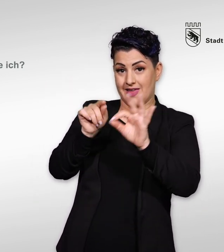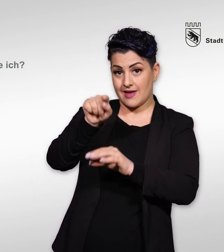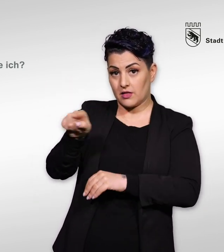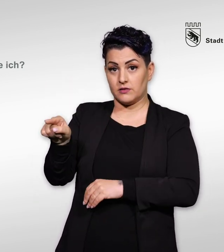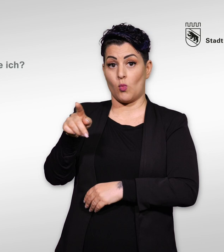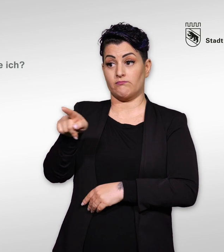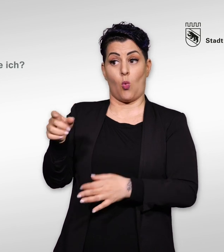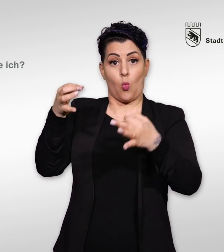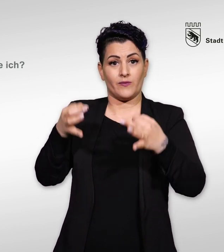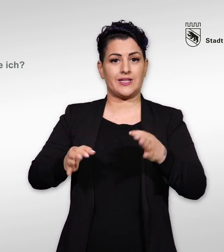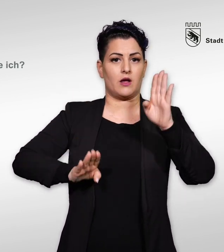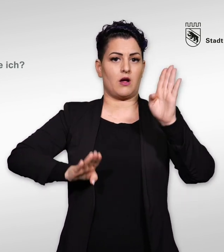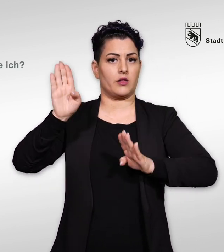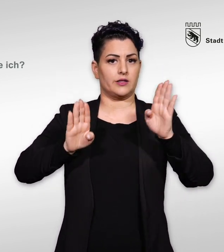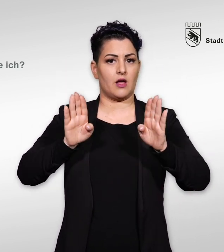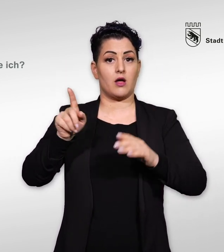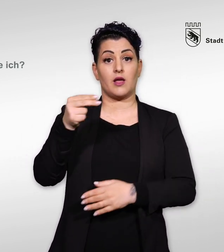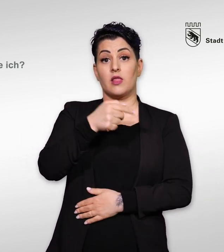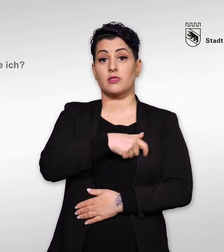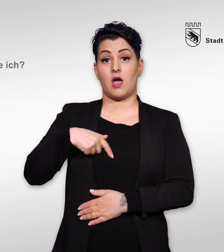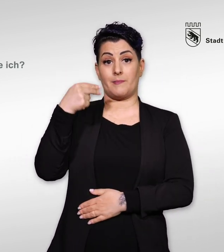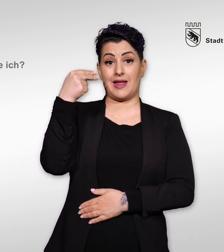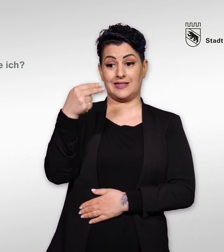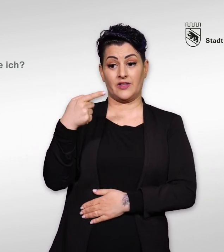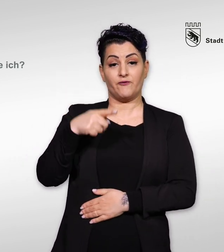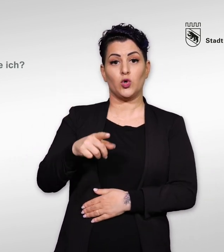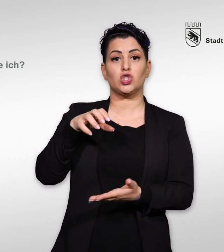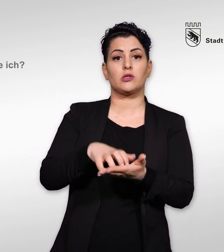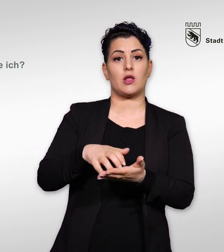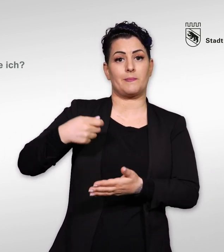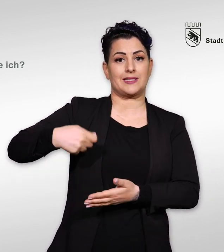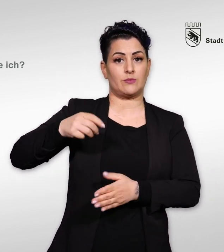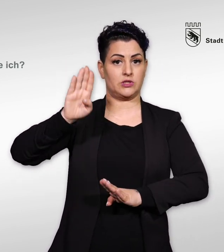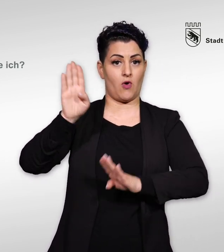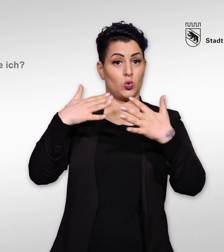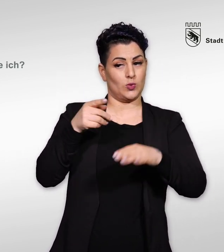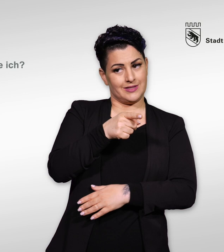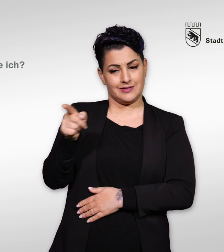Sie können nur Personen wählen, die offiziell kandidieren und auf der Namensliste für die Stadtpräsidiumswahl stehen.